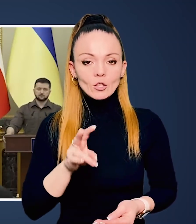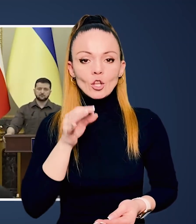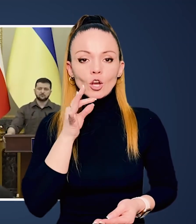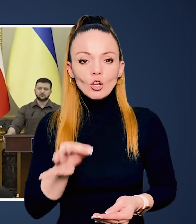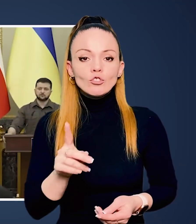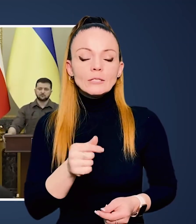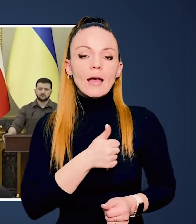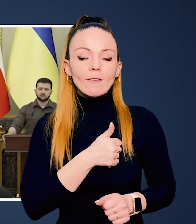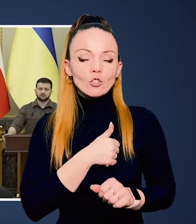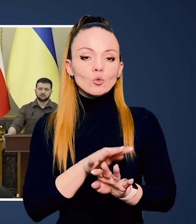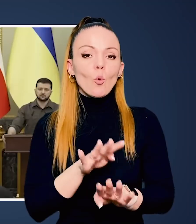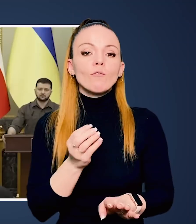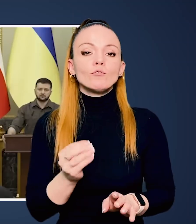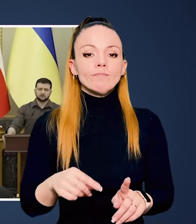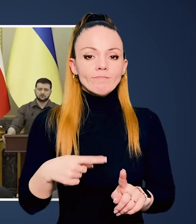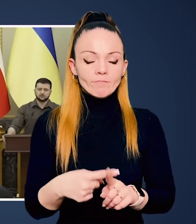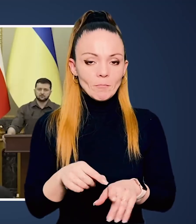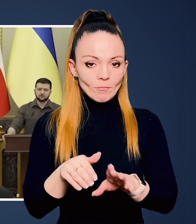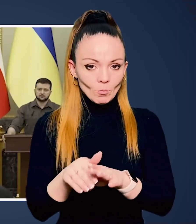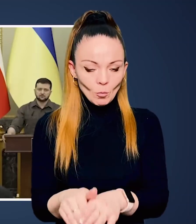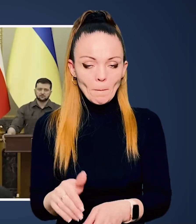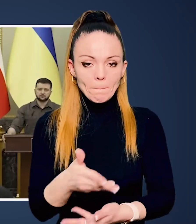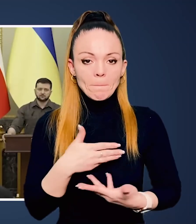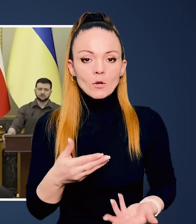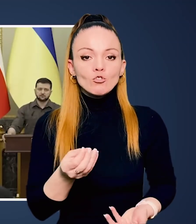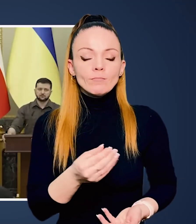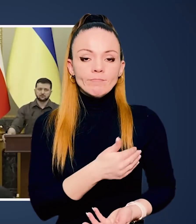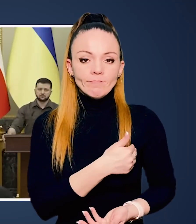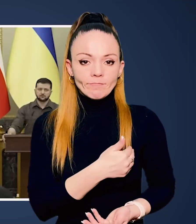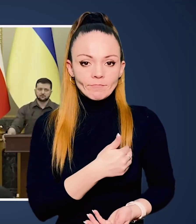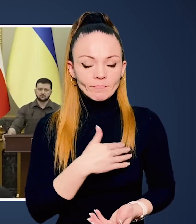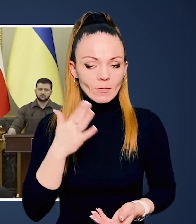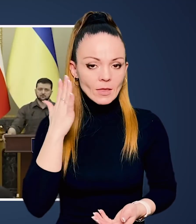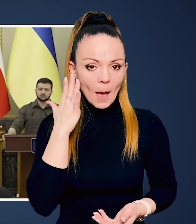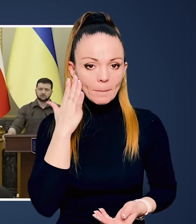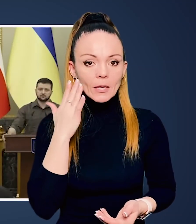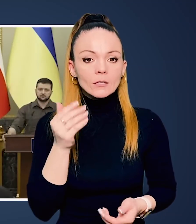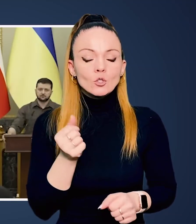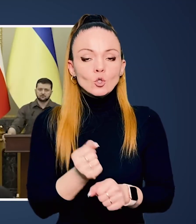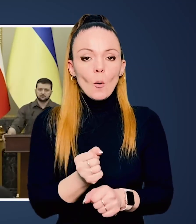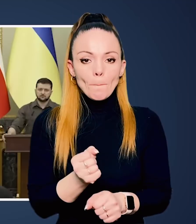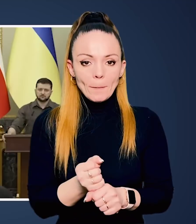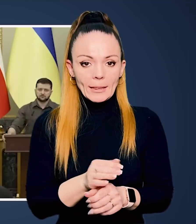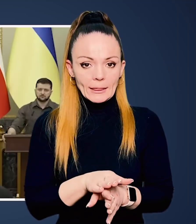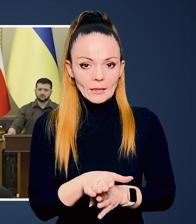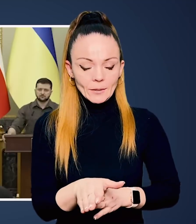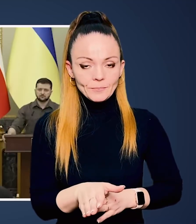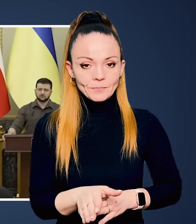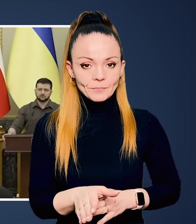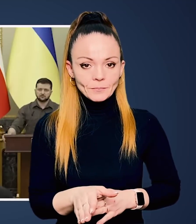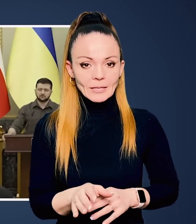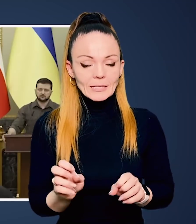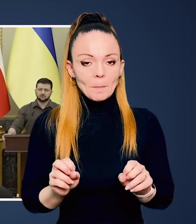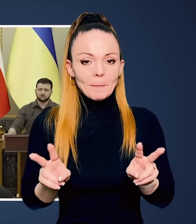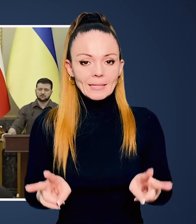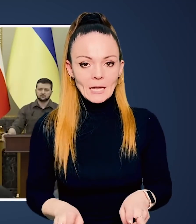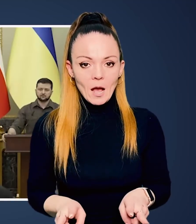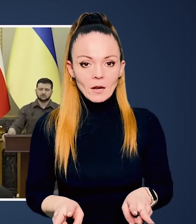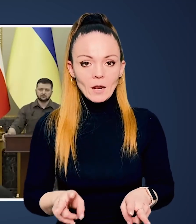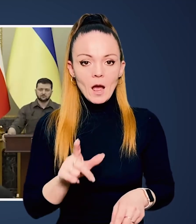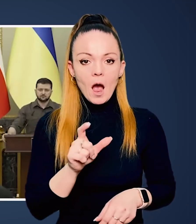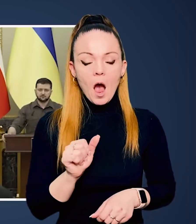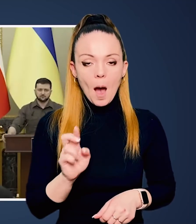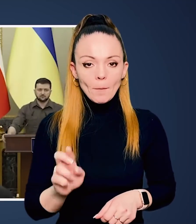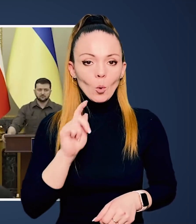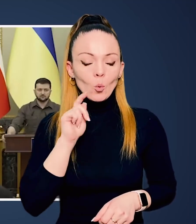моя країна, не кажучи, вже за військову поміч. Ми маємо намір зробити